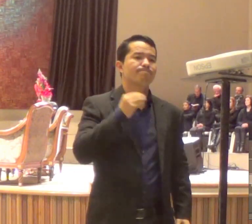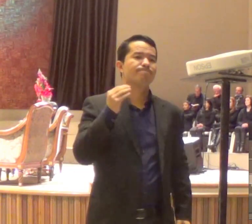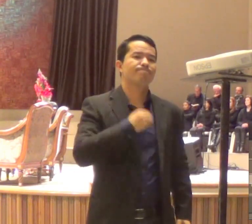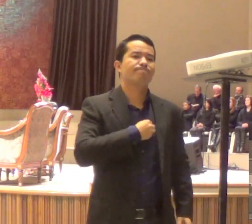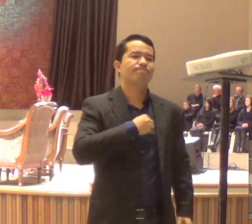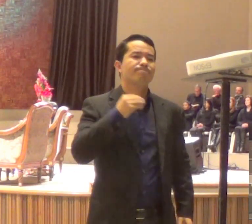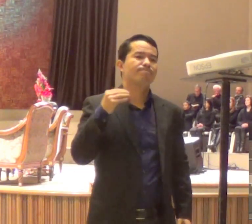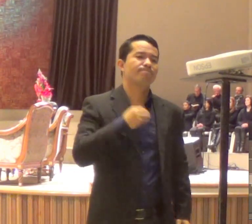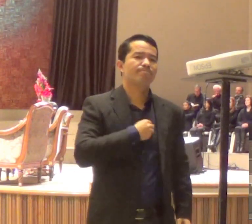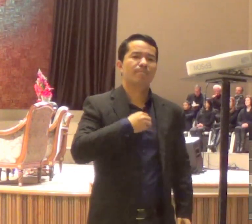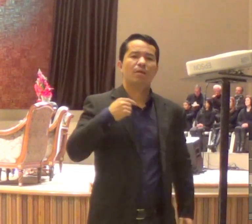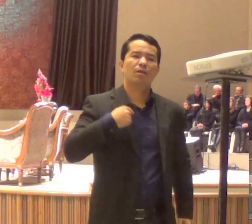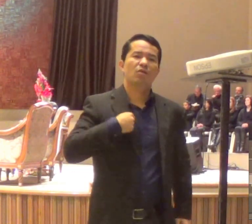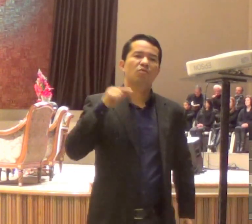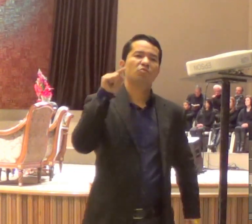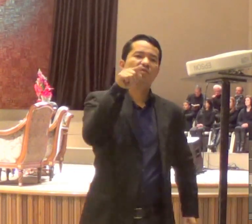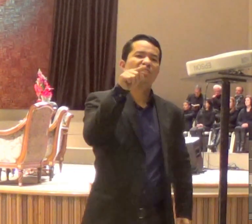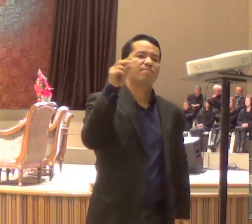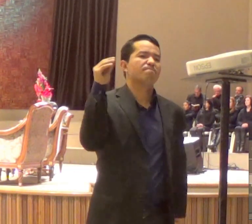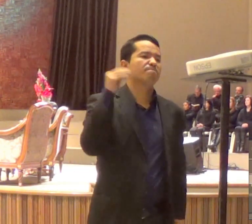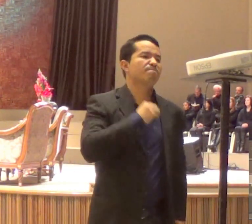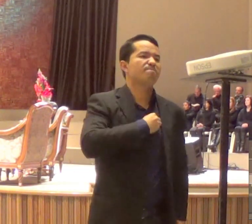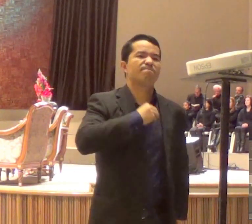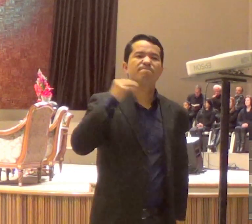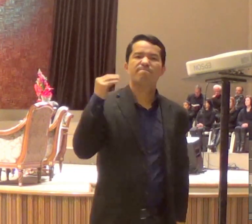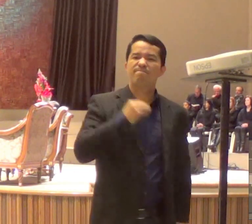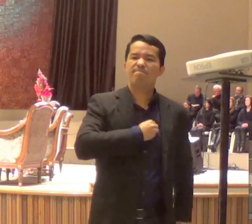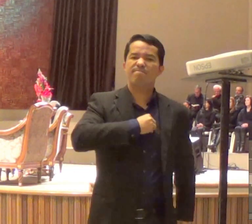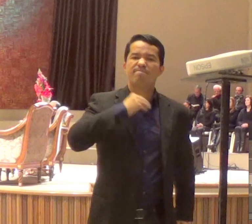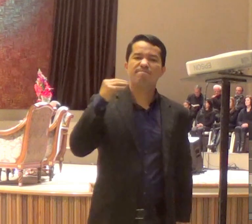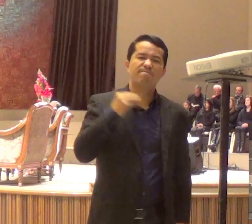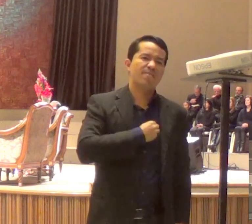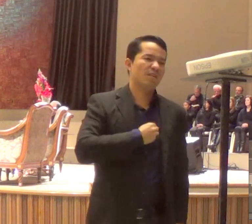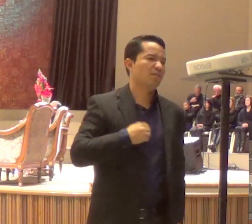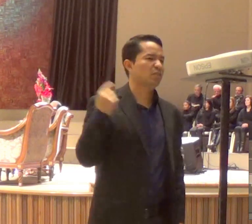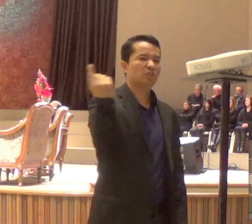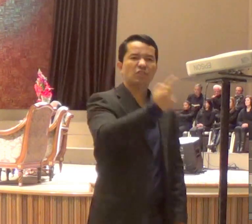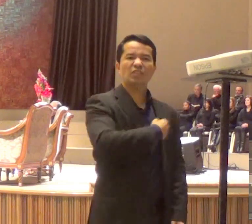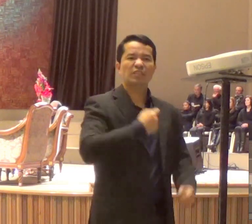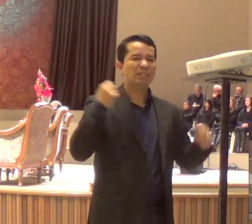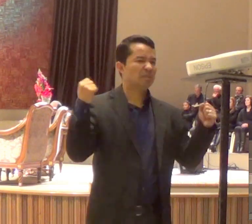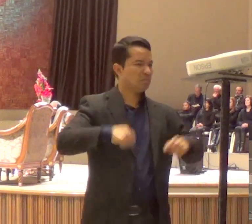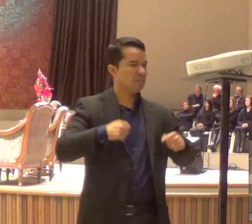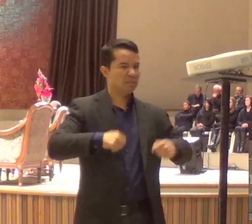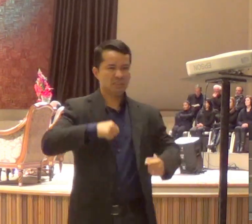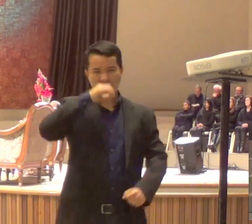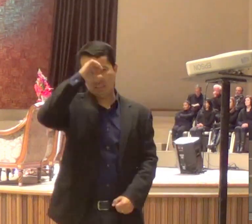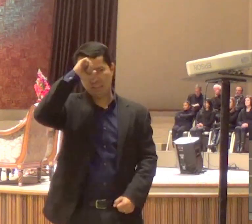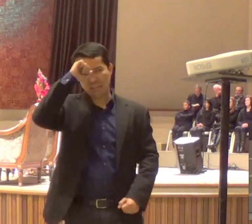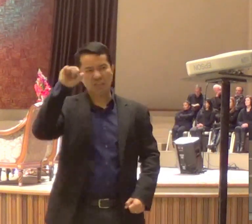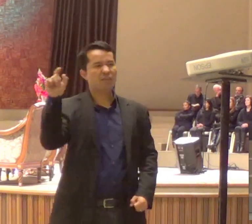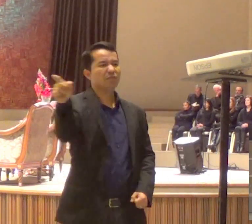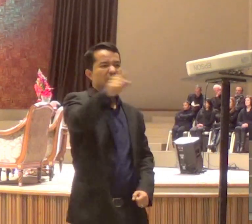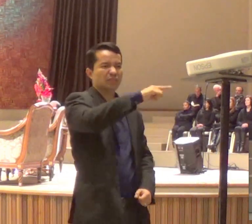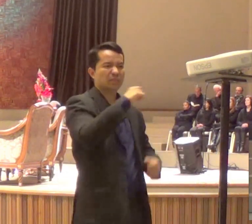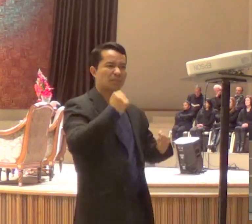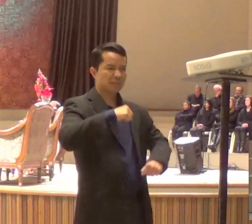só isso, e que a atitude, que Deus está esperando dos seus filhos, é a